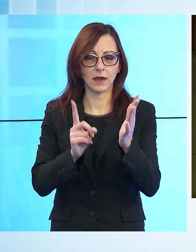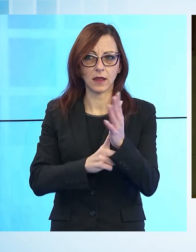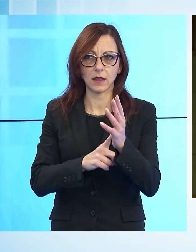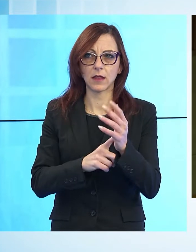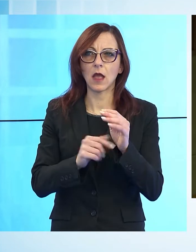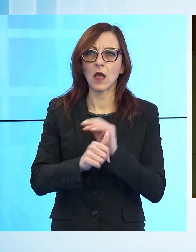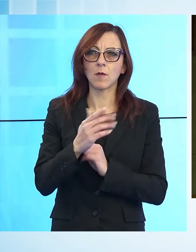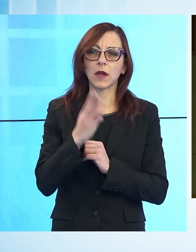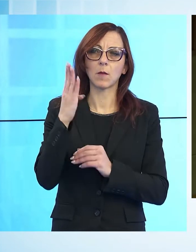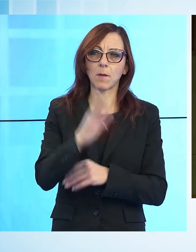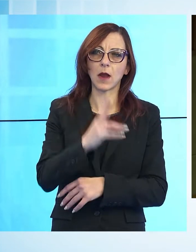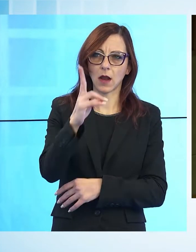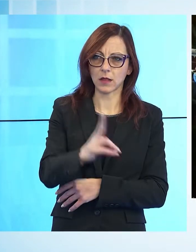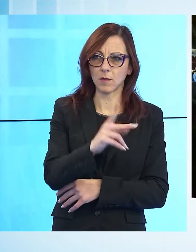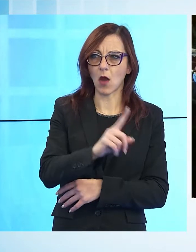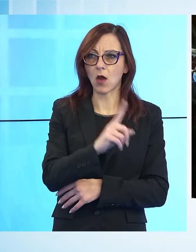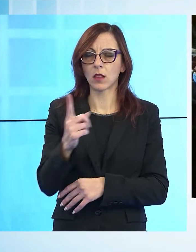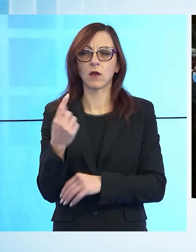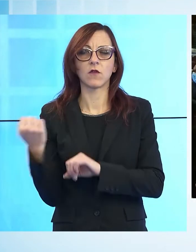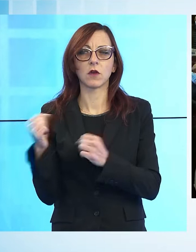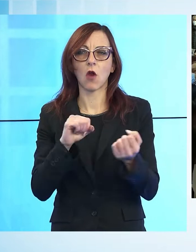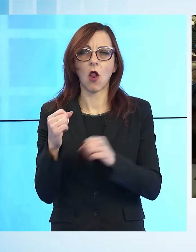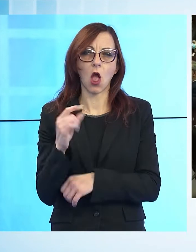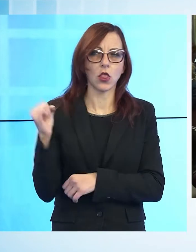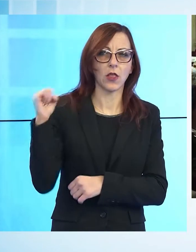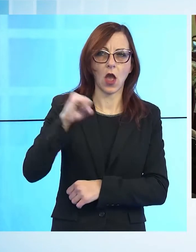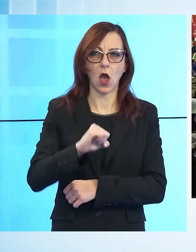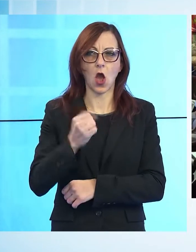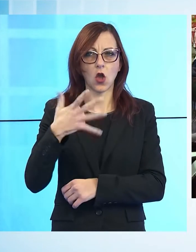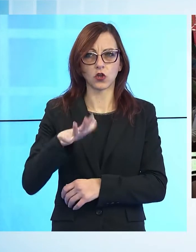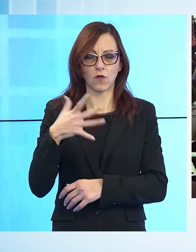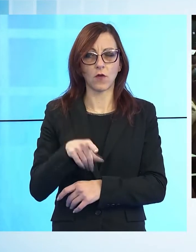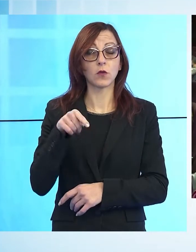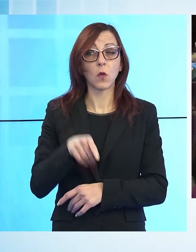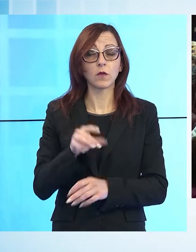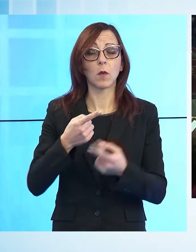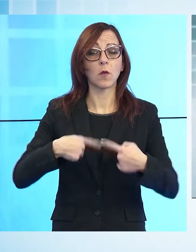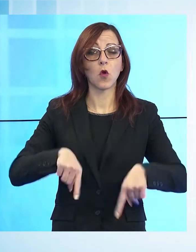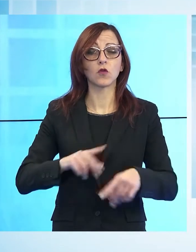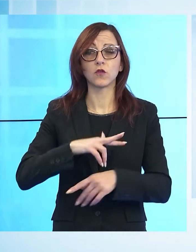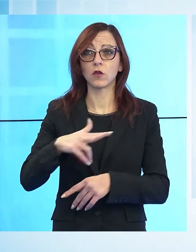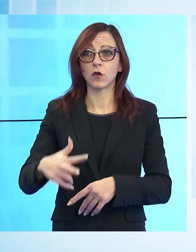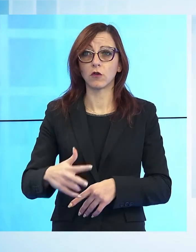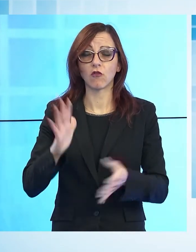questo è il filo conduttore del consiglio regionale che ha celebrato la ricorrenza.